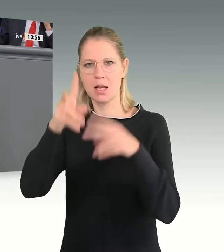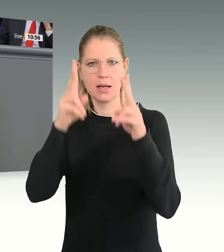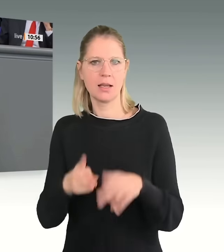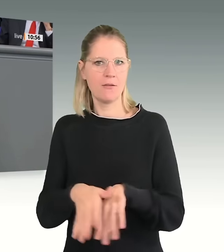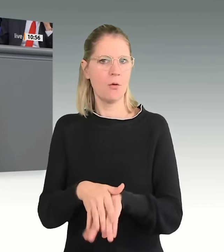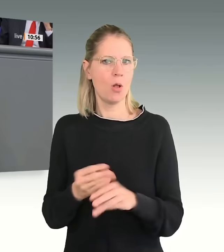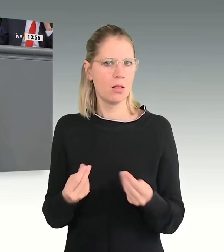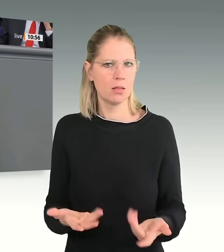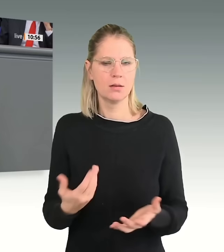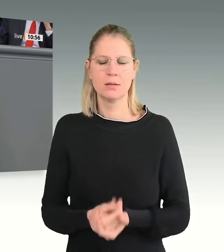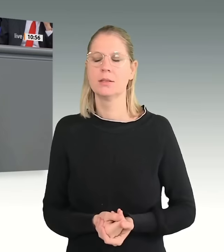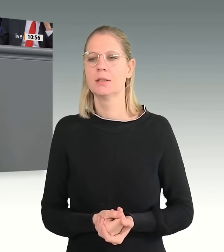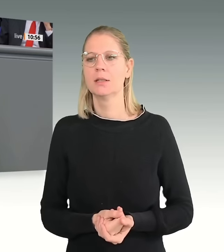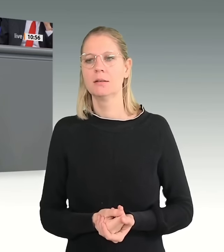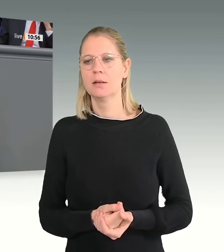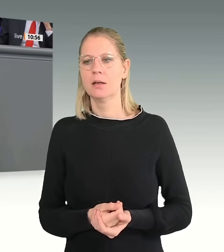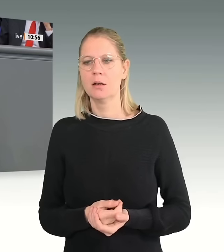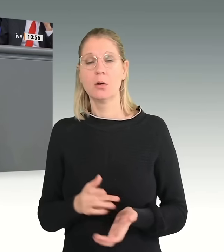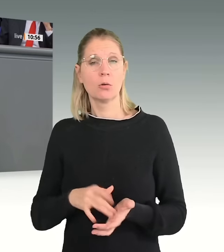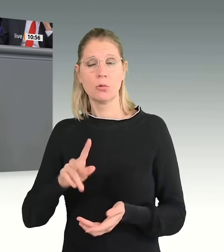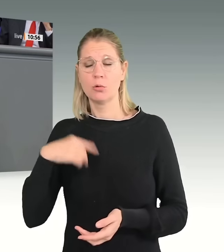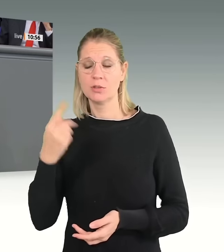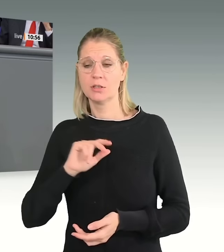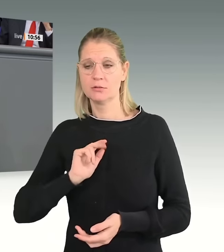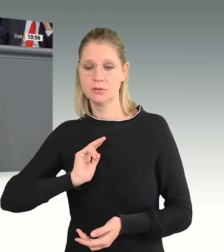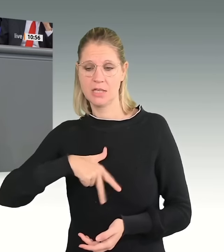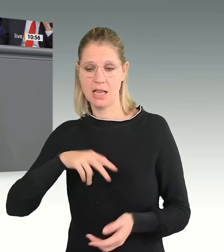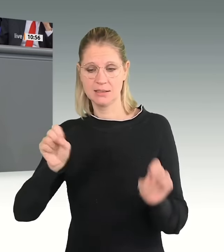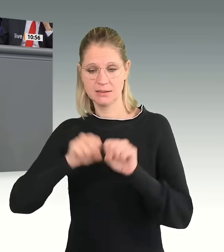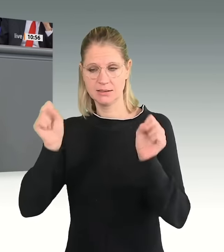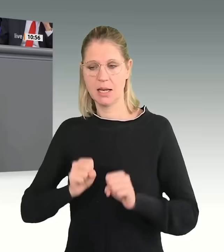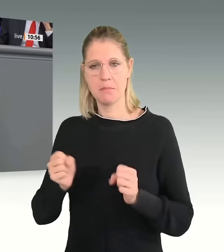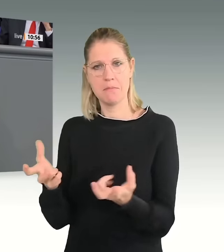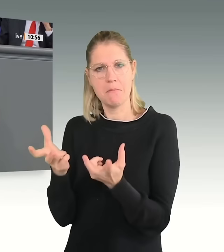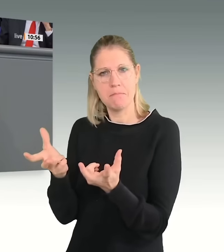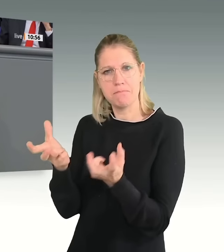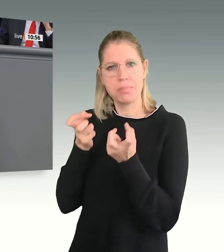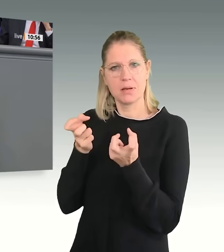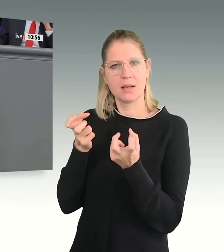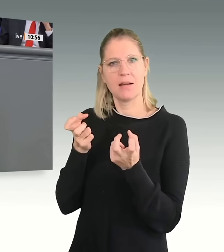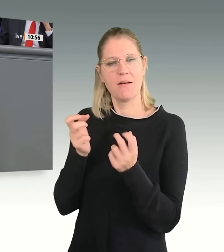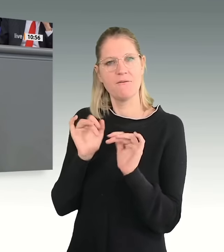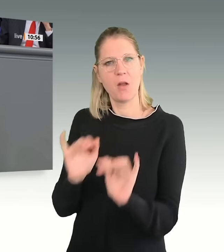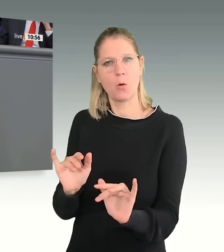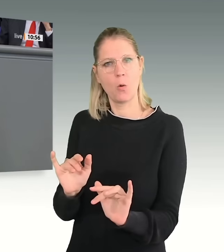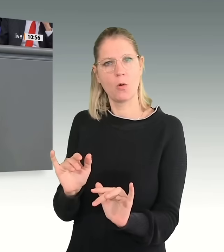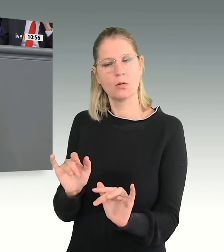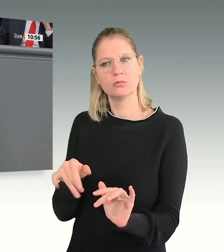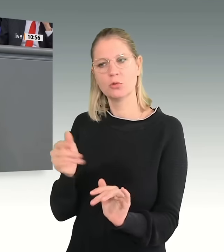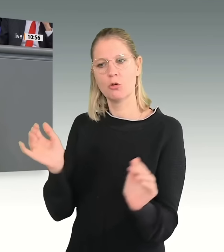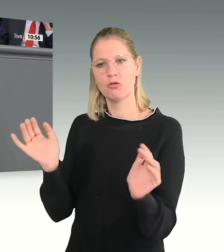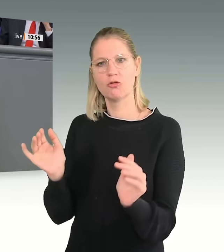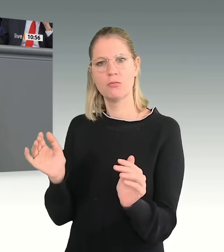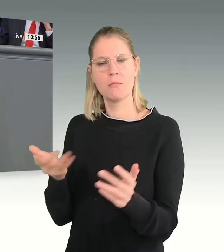Die unstrittige Magnetwirkung, die unser Sozialsystem auf Migranten ohne Asylgrund hat, wäre auf jeden Fall etwas schwächer